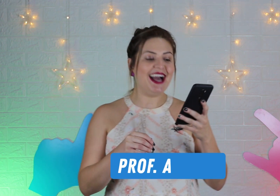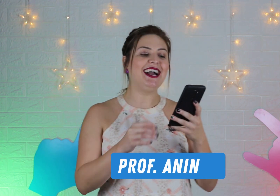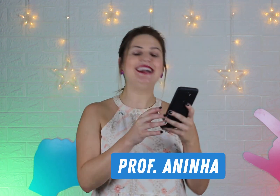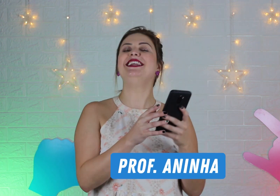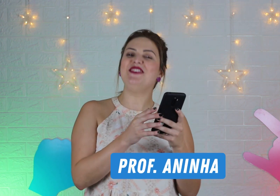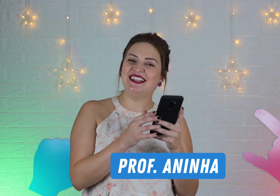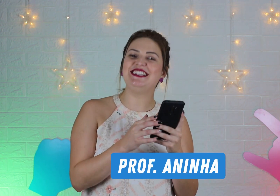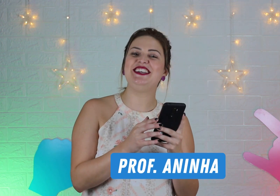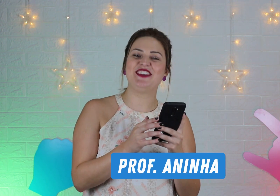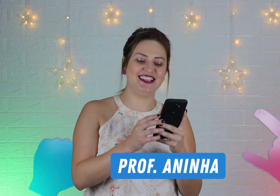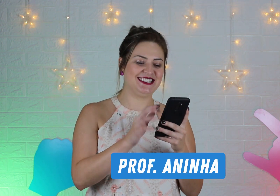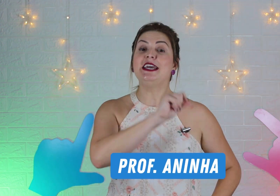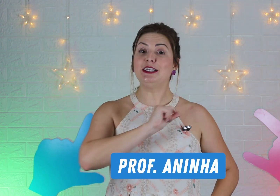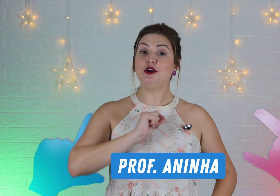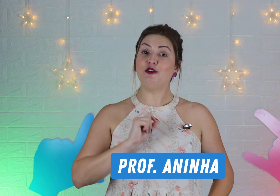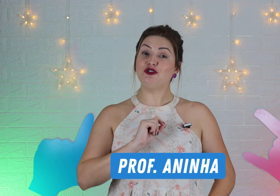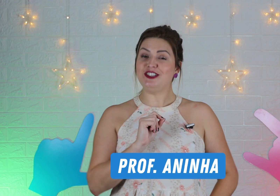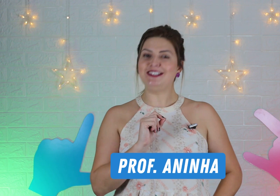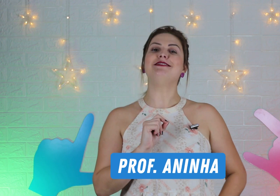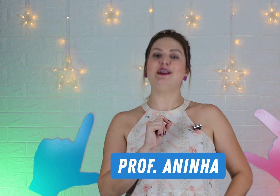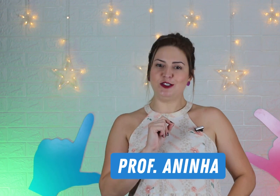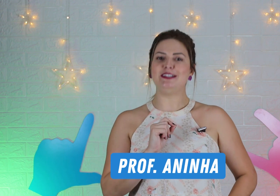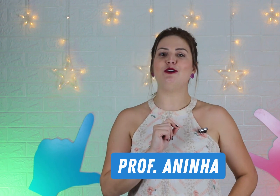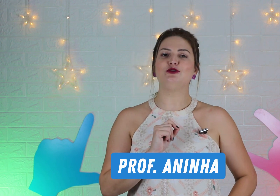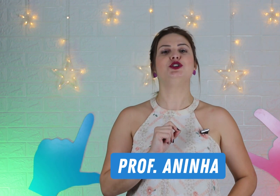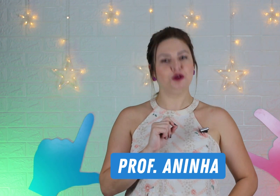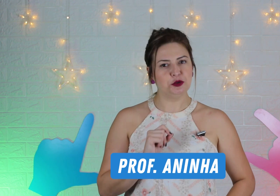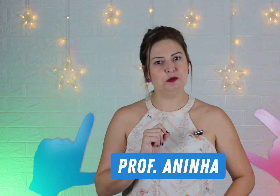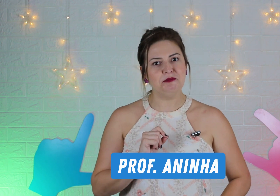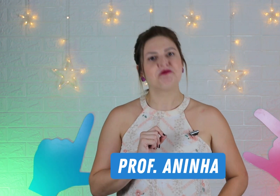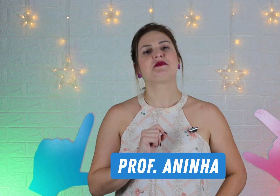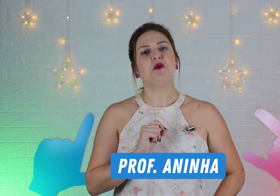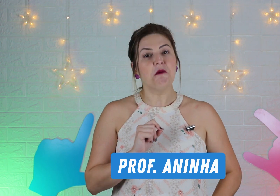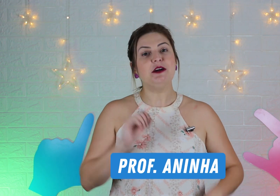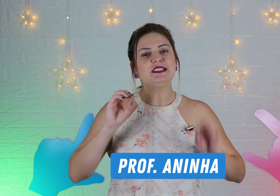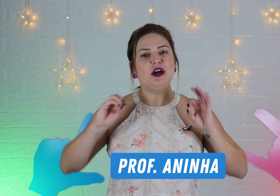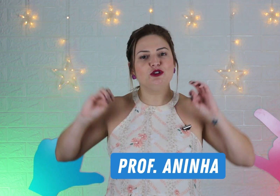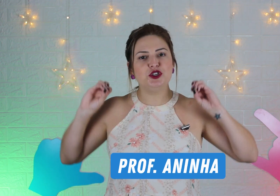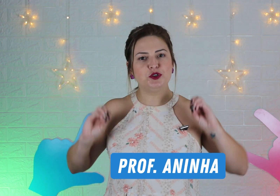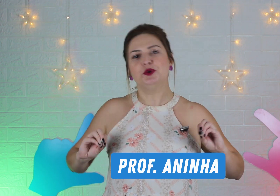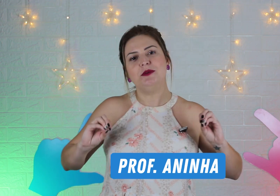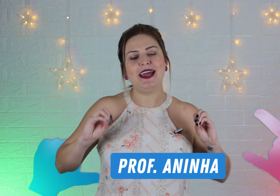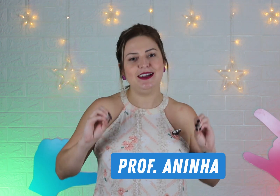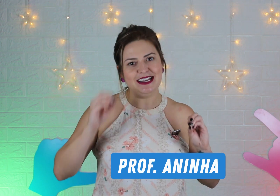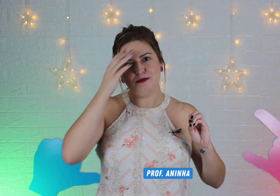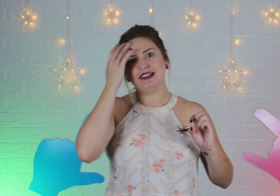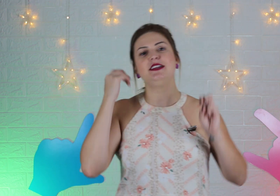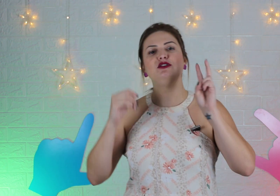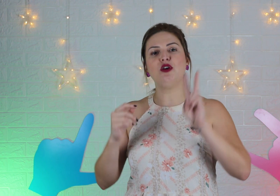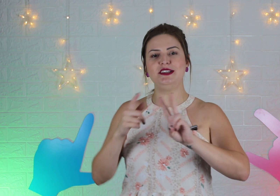Academia de Libras. Então eu vou te ensinar o sinal de YouTube. Qual que é o sinal de YouTube em Libras? Tem dois